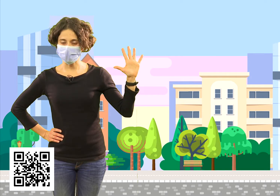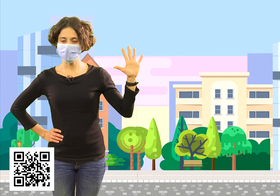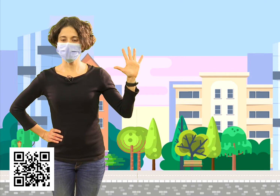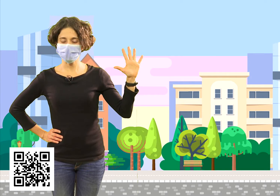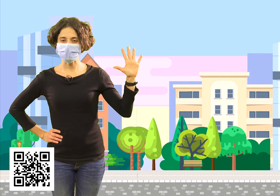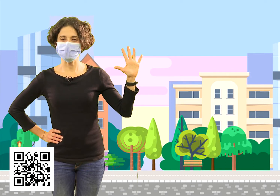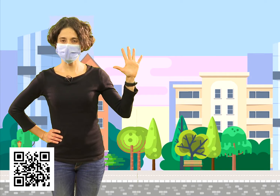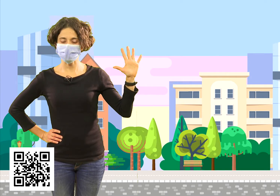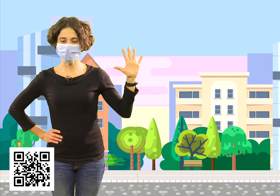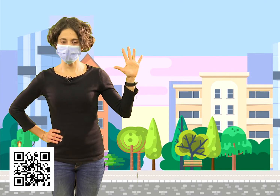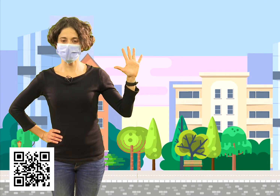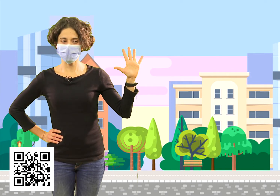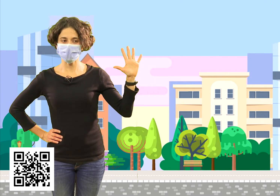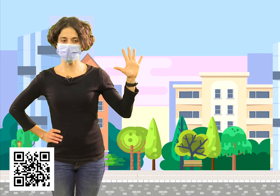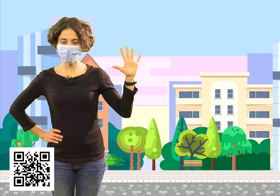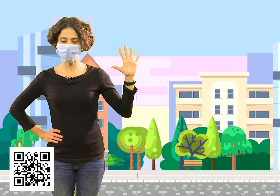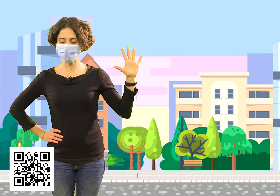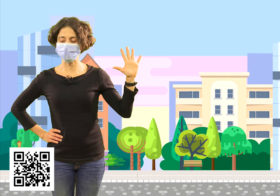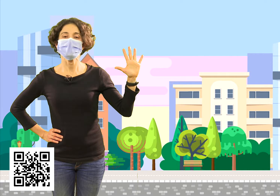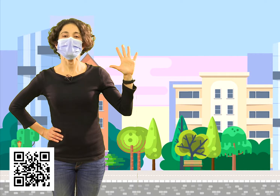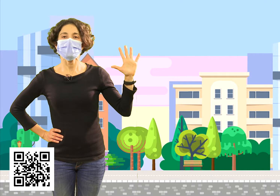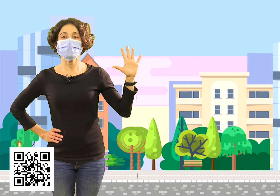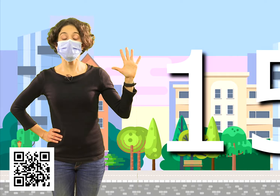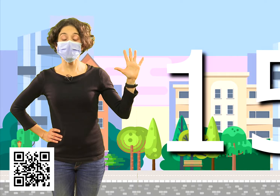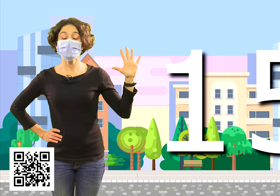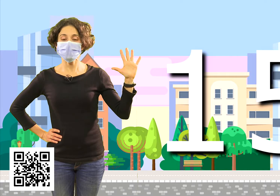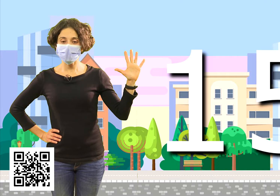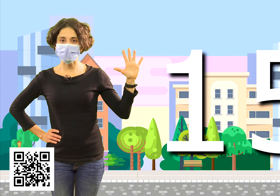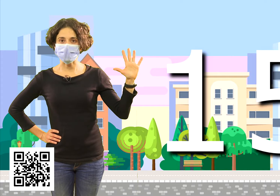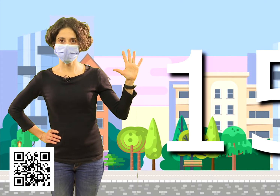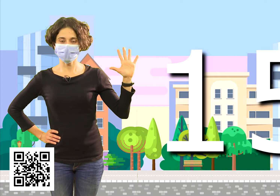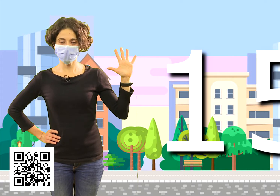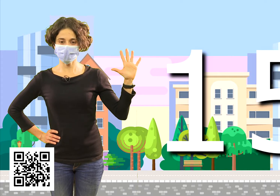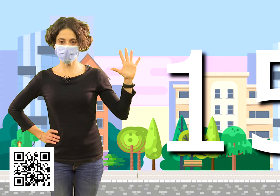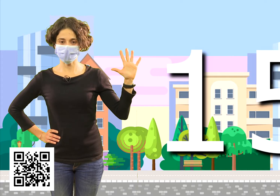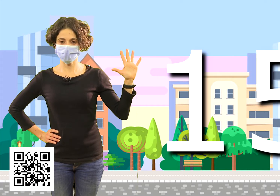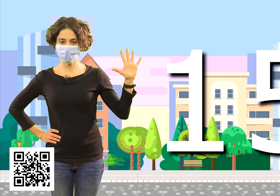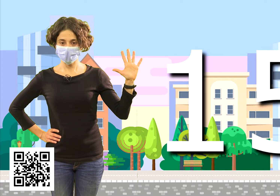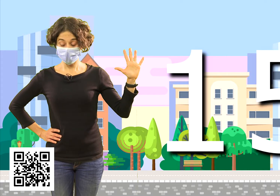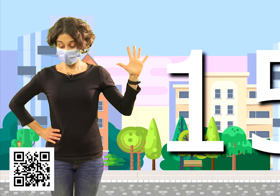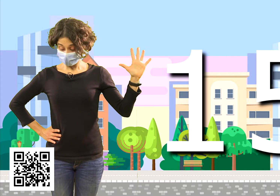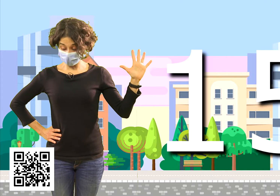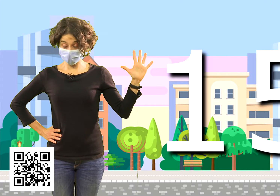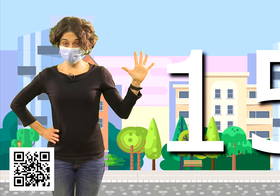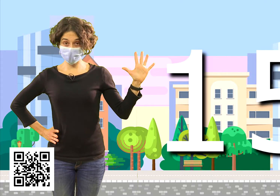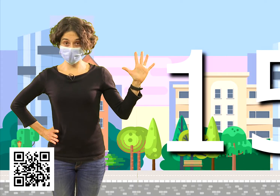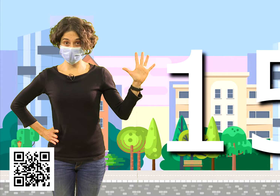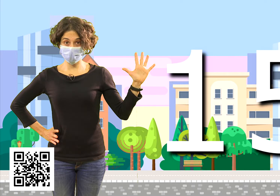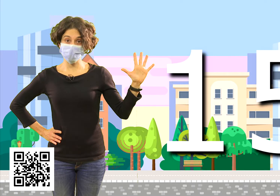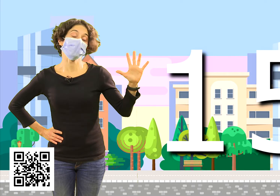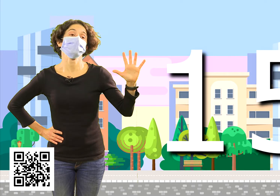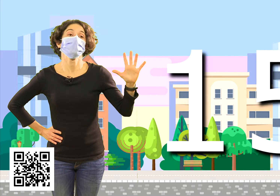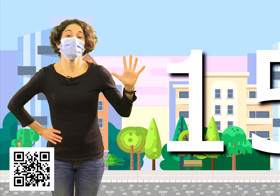A ver... Sí, yo creo que ya lo van adivinando. El número 15. Eso es. Tenemos dos